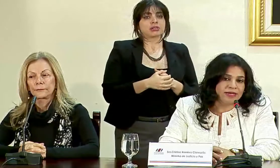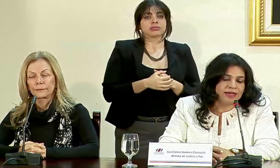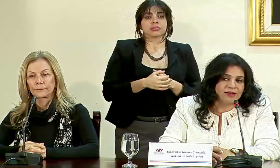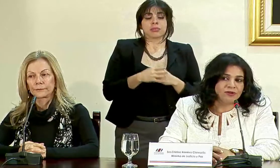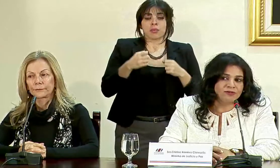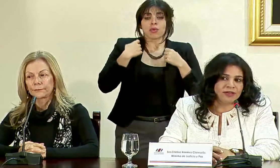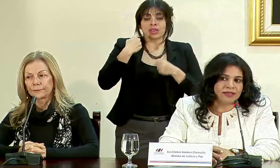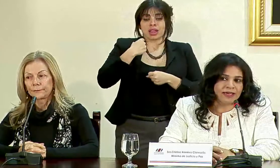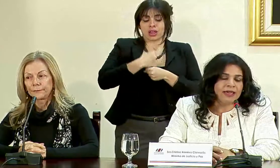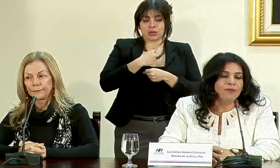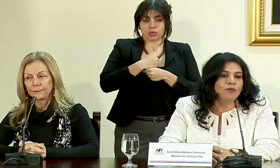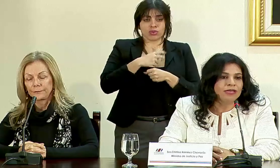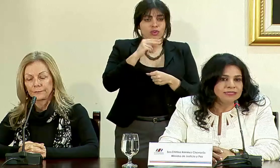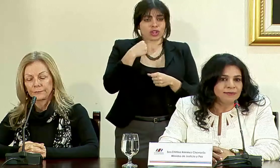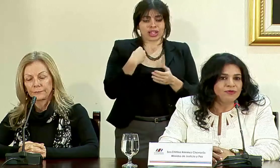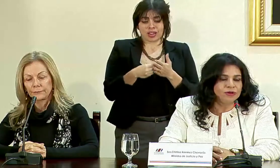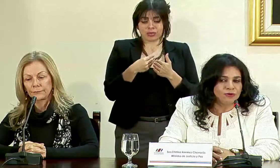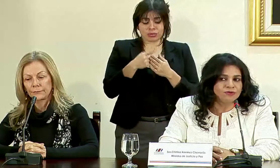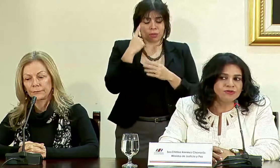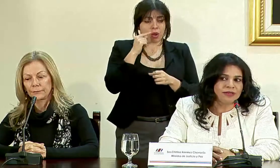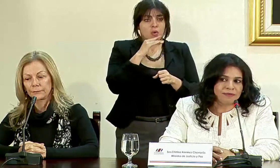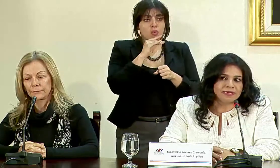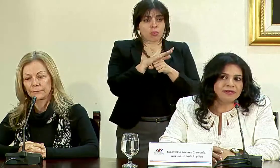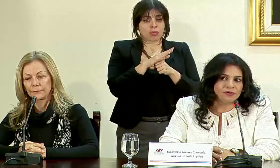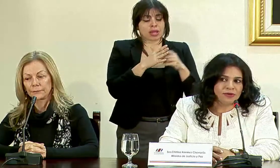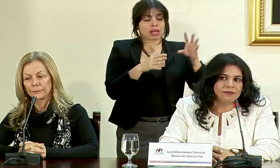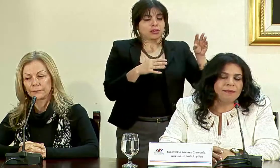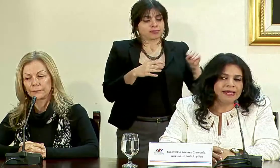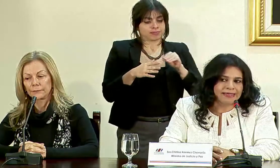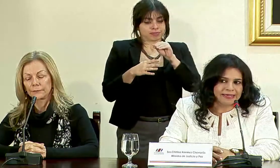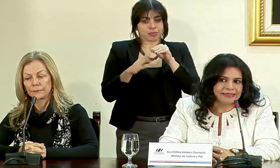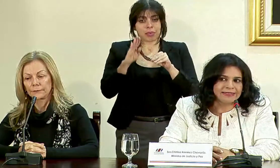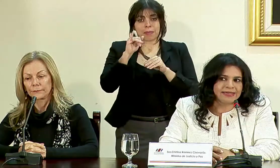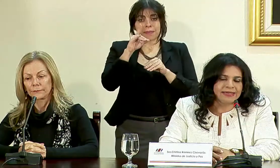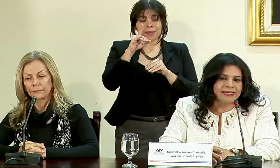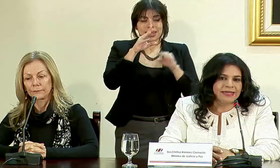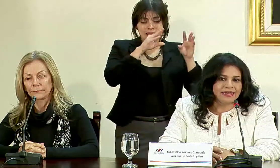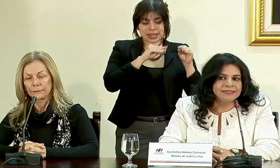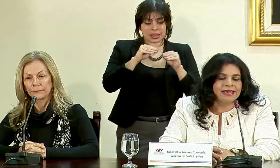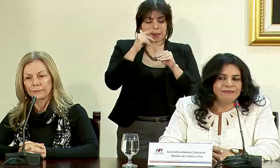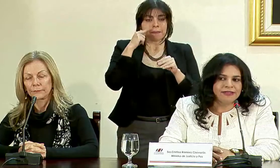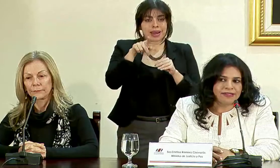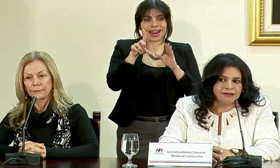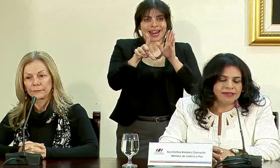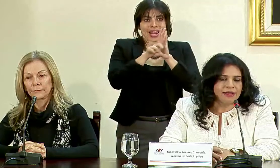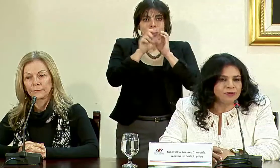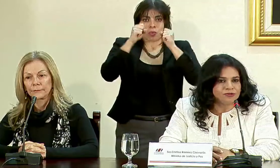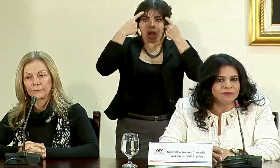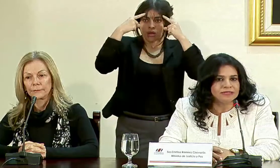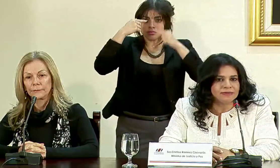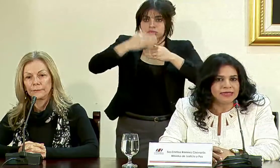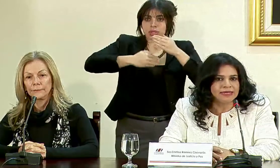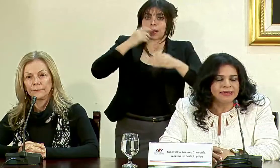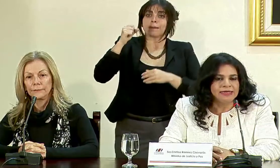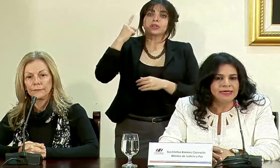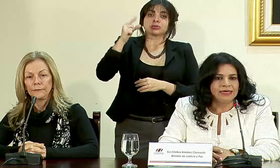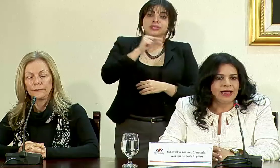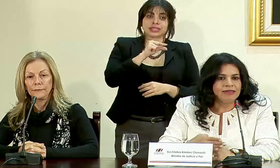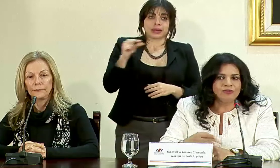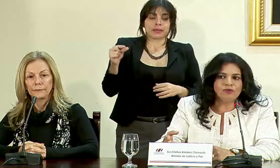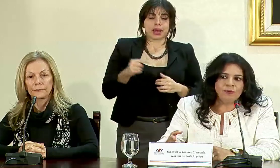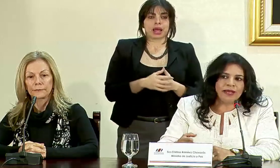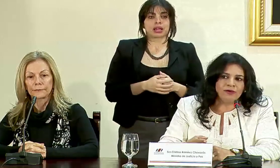para cumplir la ley no los traía movilizamos recursos del empréstito BIT para que esa ley sea efectiva y la próxima semana